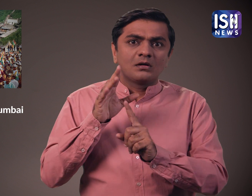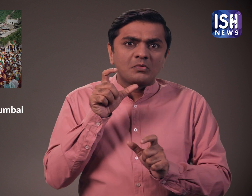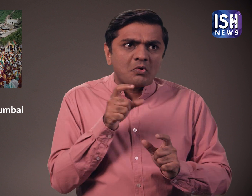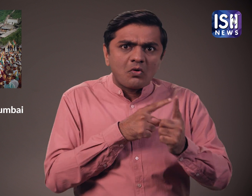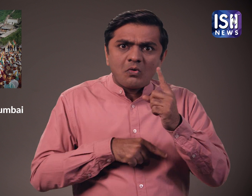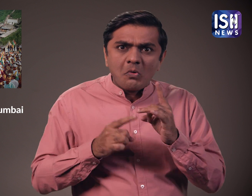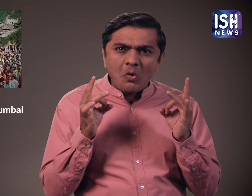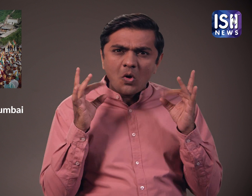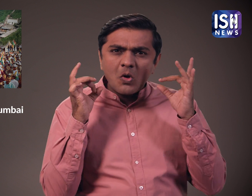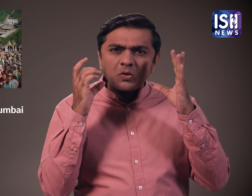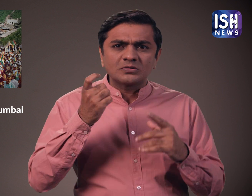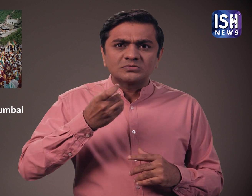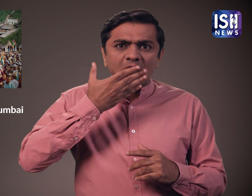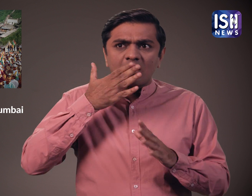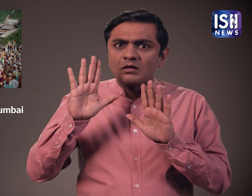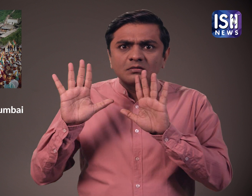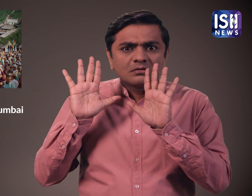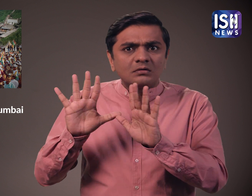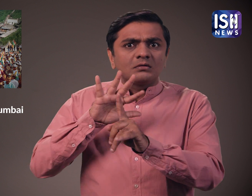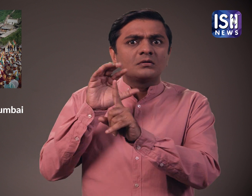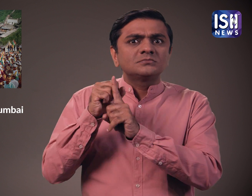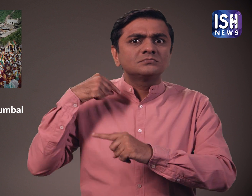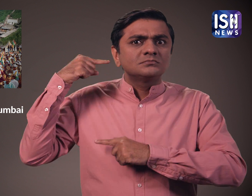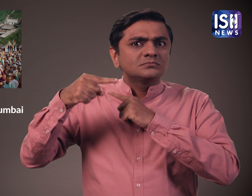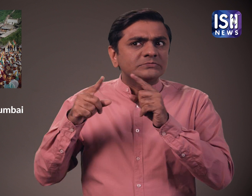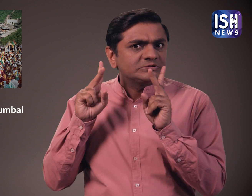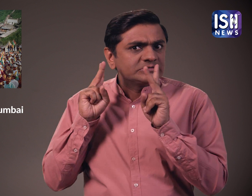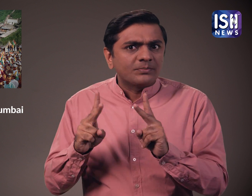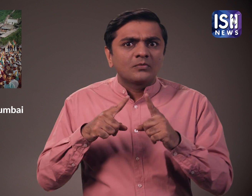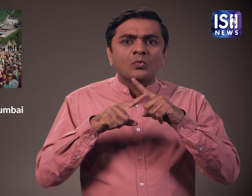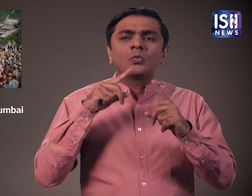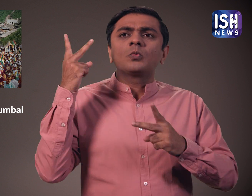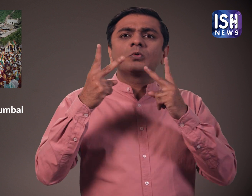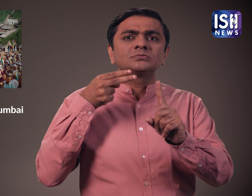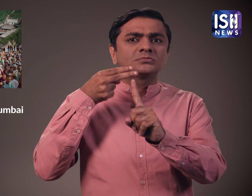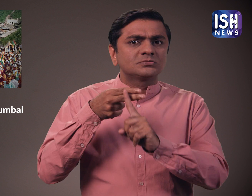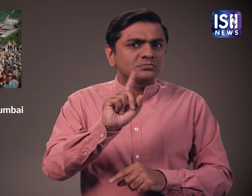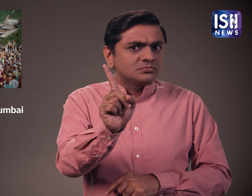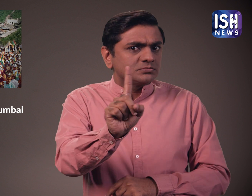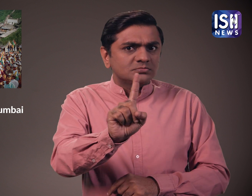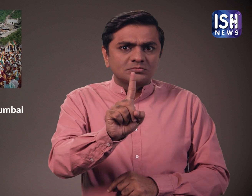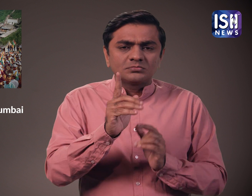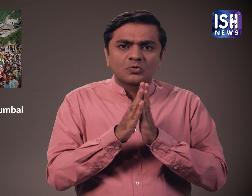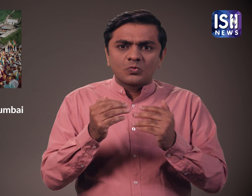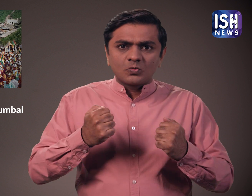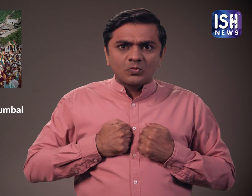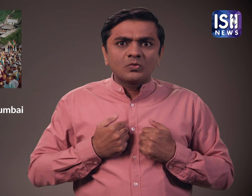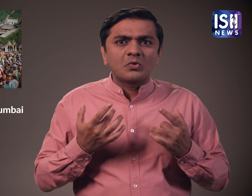समुदाई बेहद नाराज है। उन्होंने इस फैसले को वापस लेने की मांग की है और बड़े पैमाने पर विरोध प्रदर्शन हुए